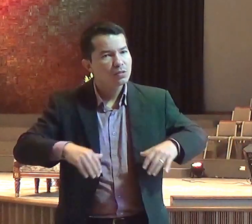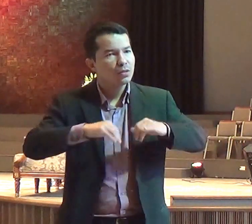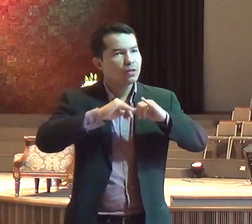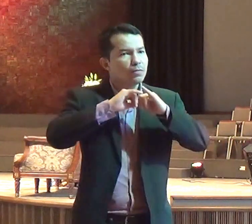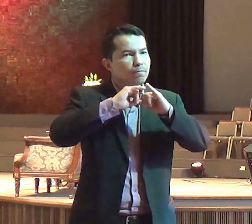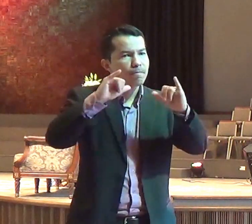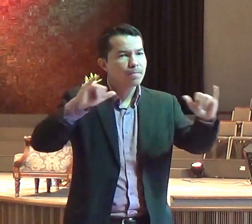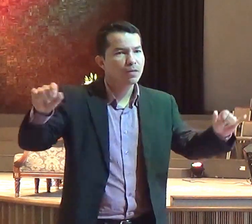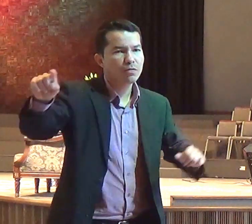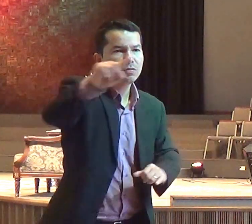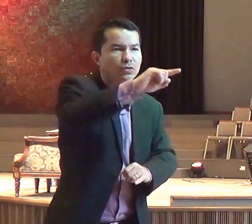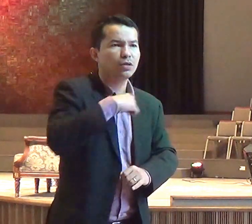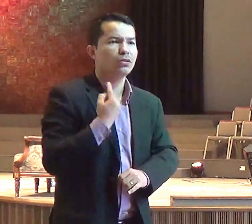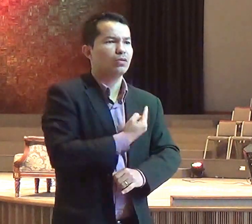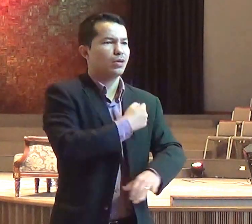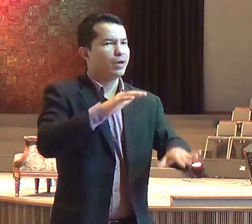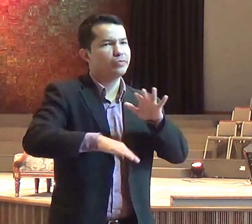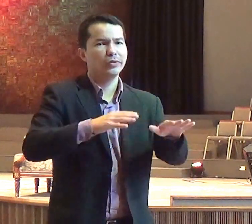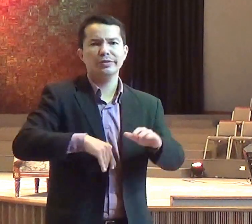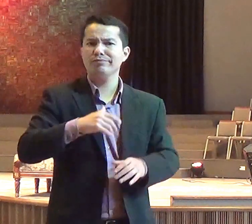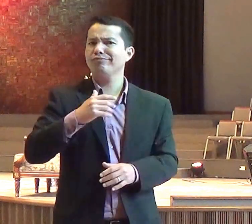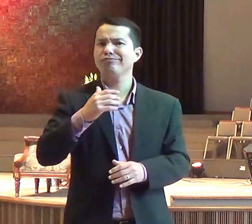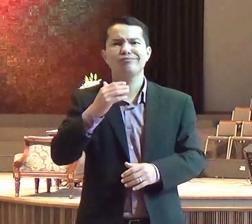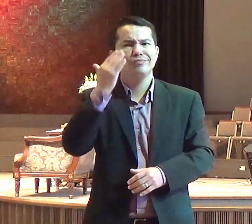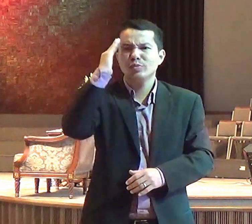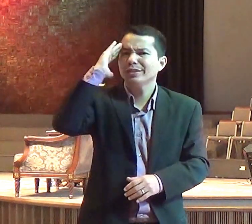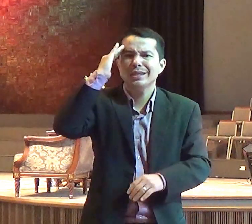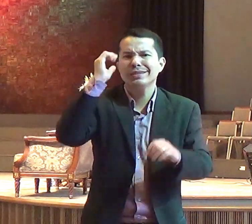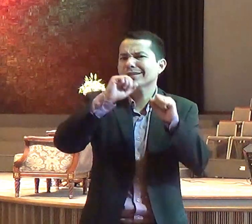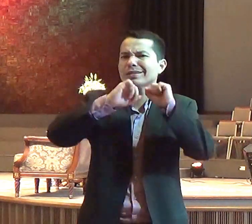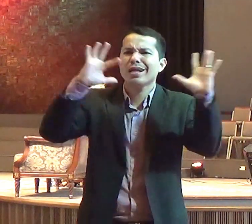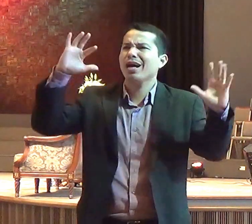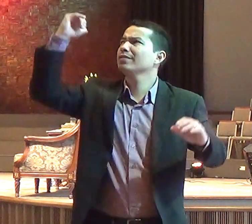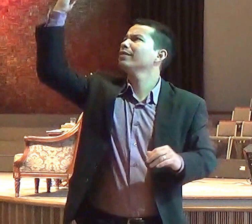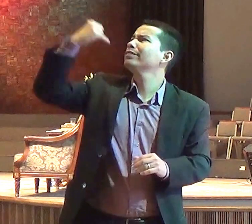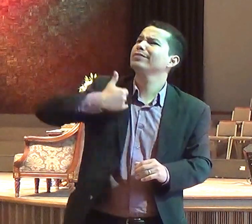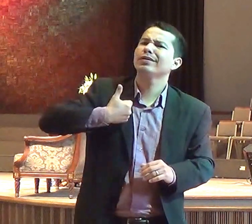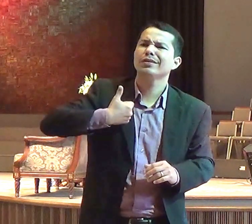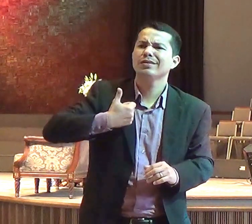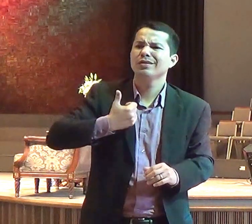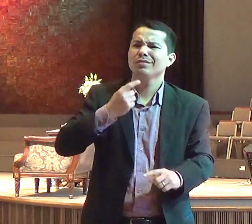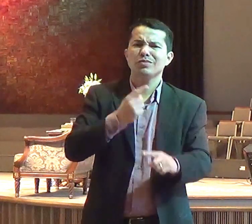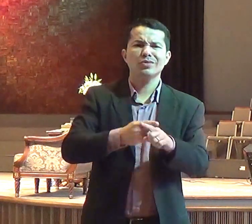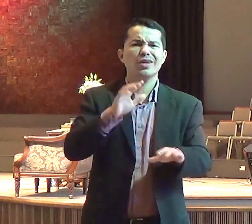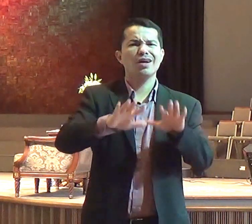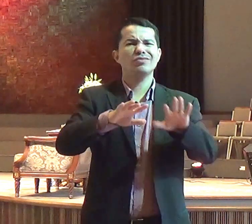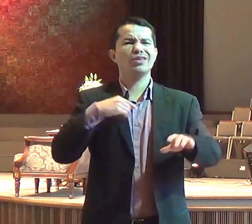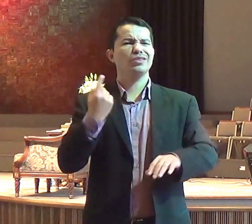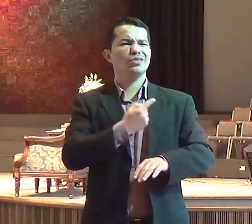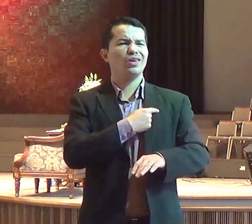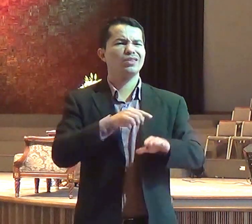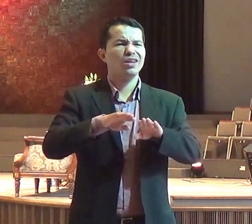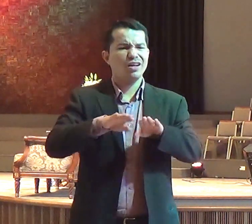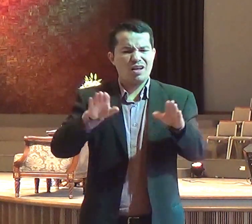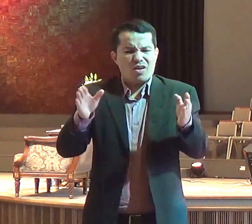Deus nos nossos ouvidos, é porque o altar do Senhor está